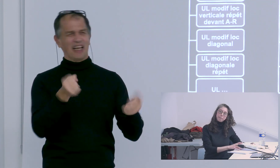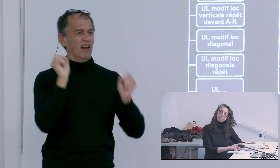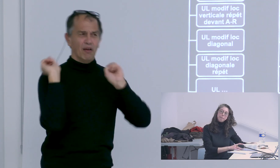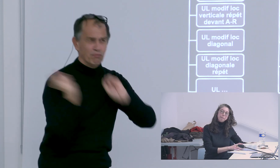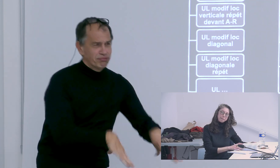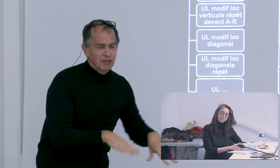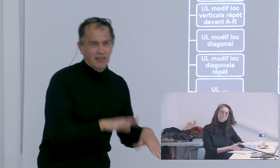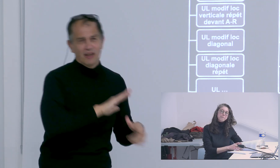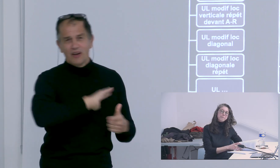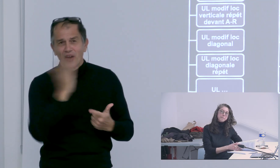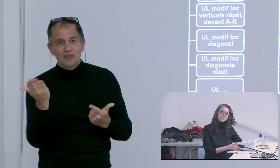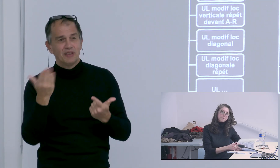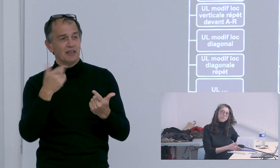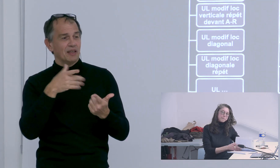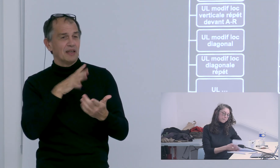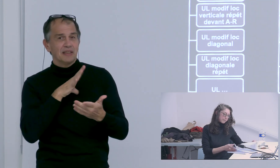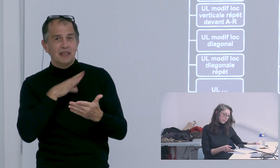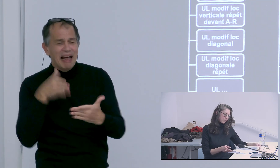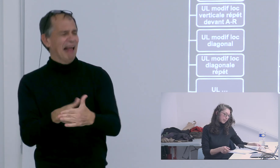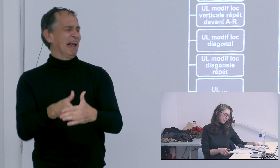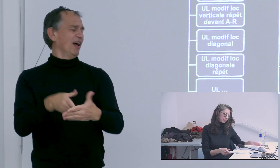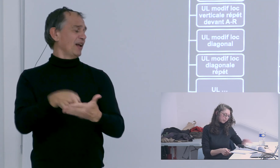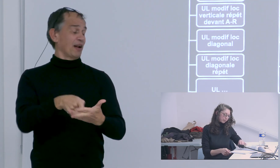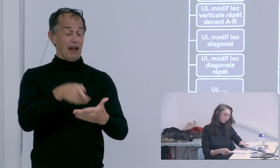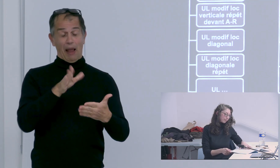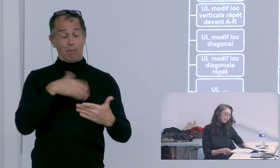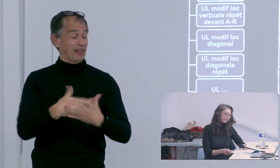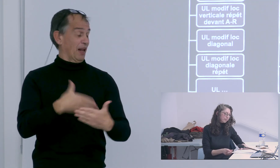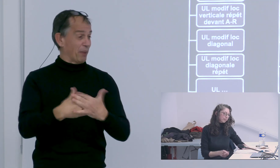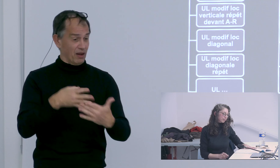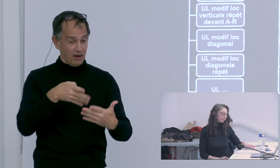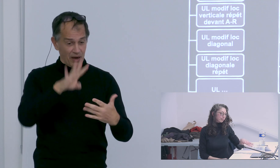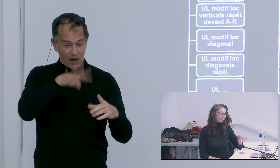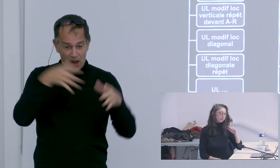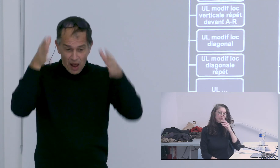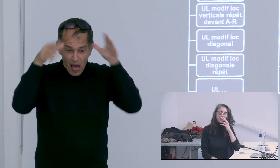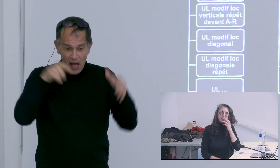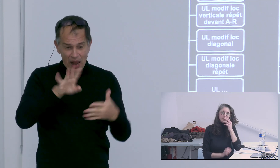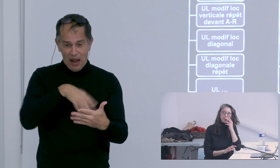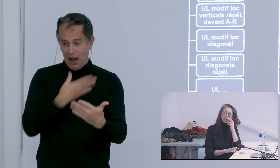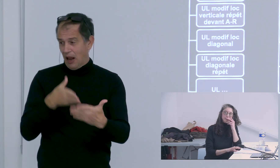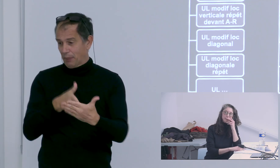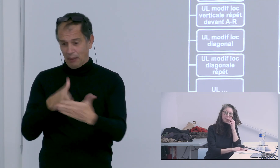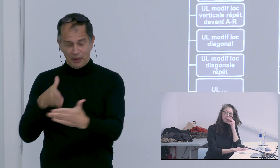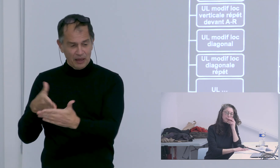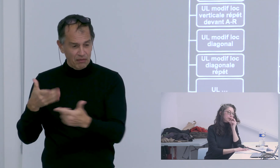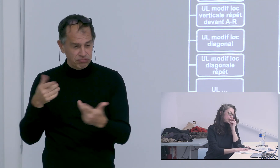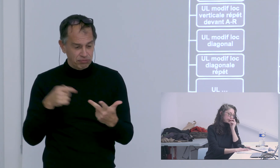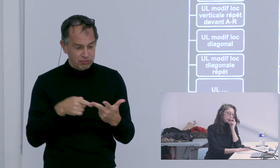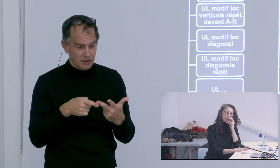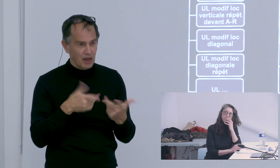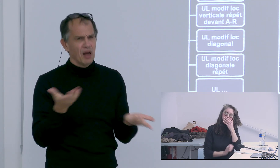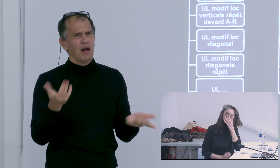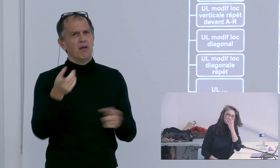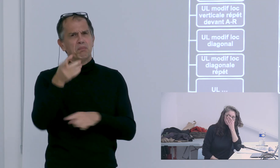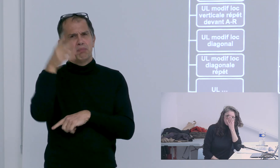le regard de biais hors champ de Guy Bouchovo et qu'à d'autres moments vous avez pointé sur les limitations